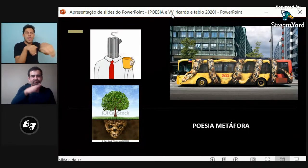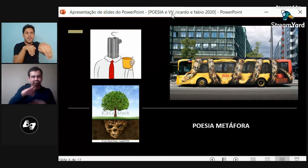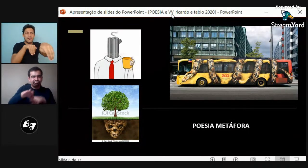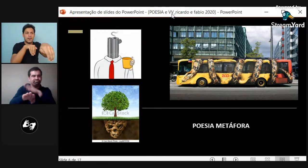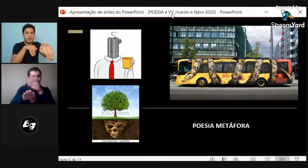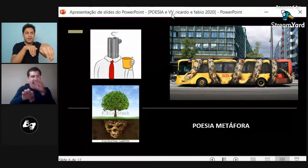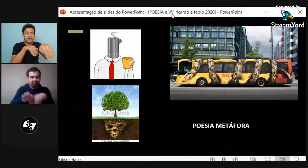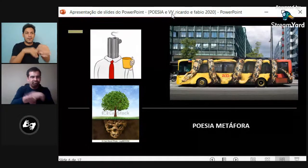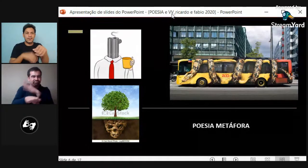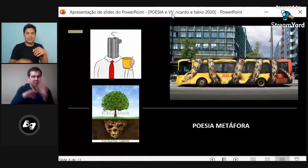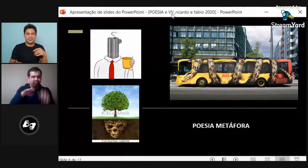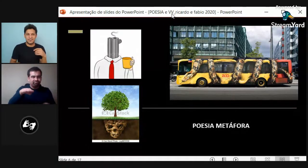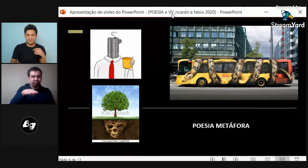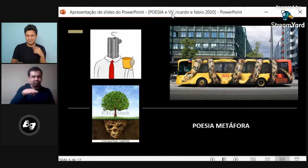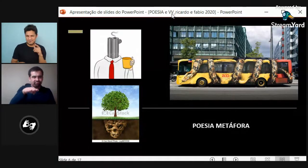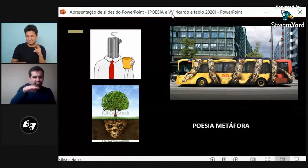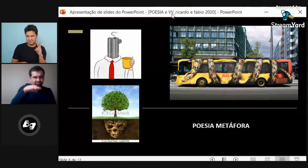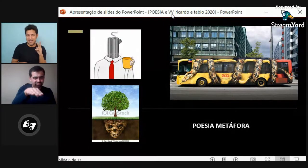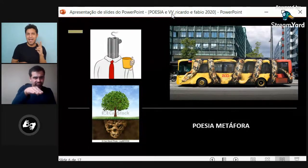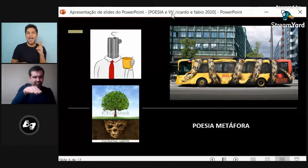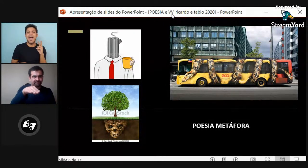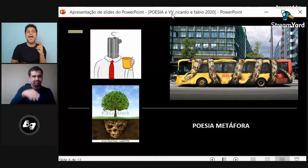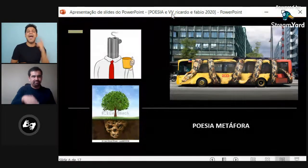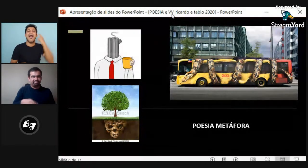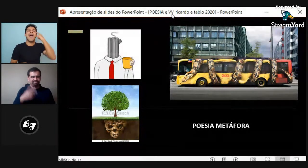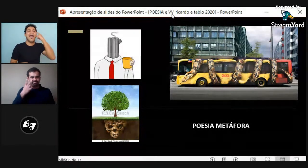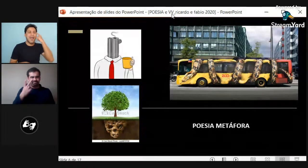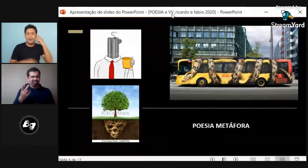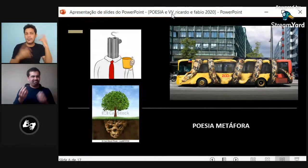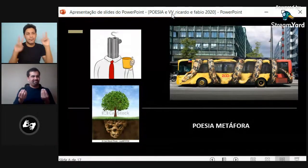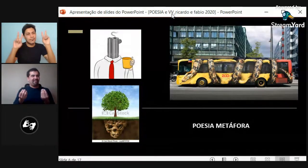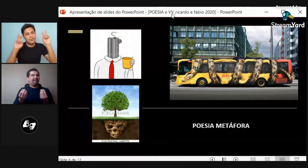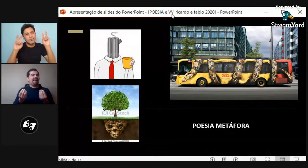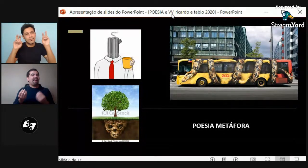recorriendo. Porque adquiere el movimiento de la serpiente.